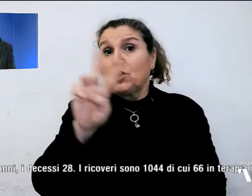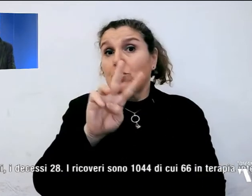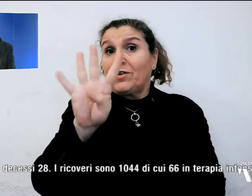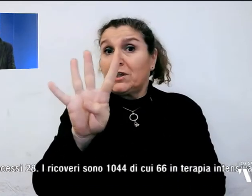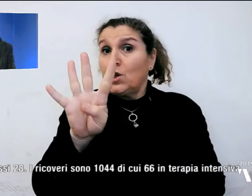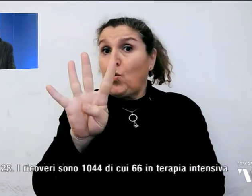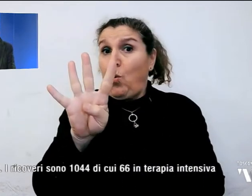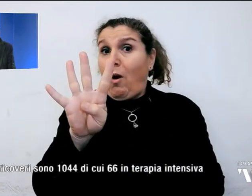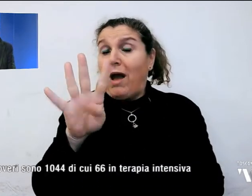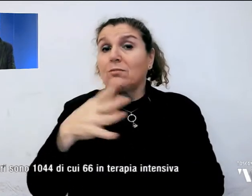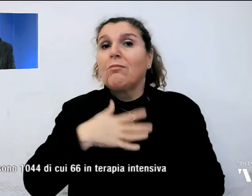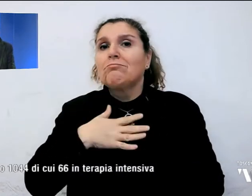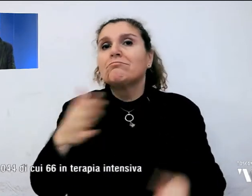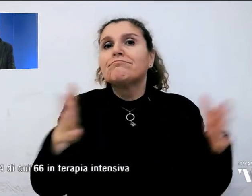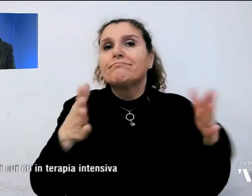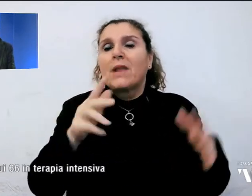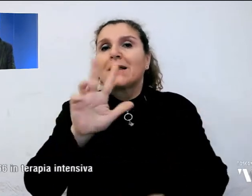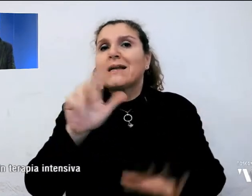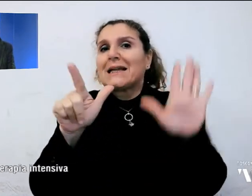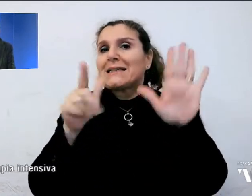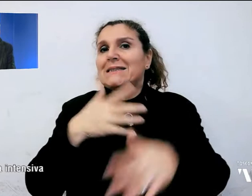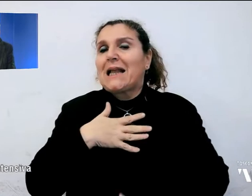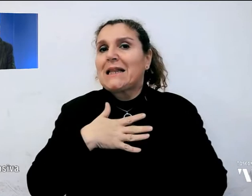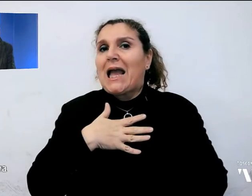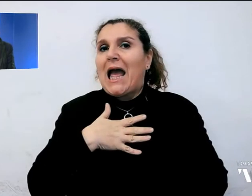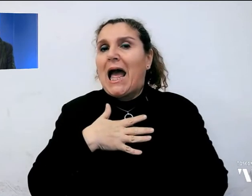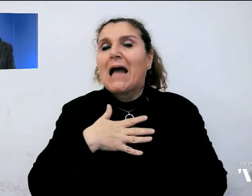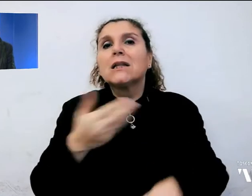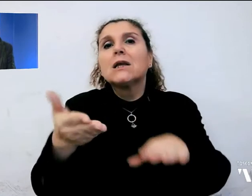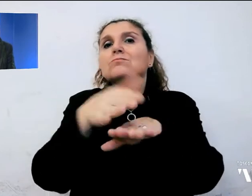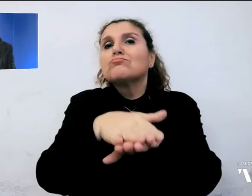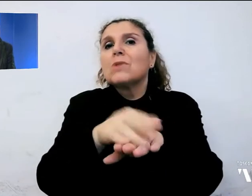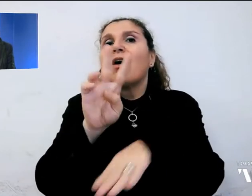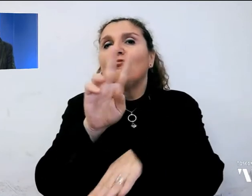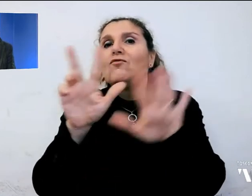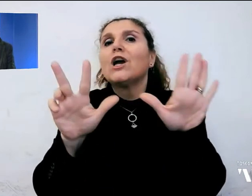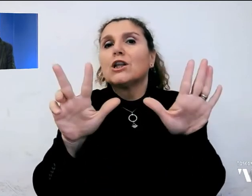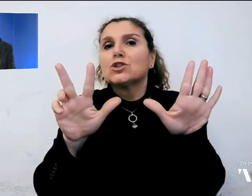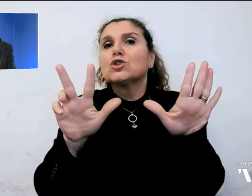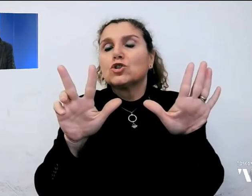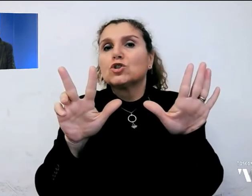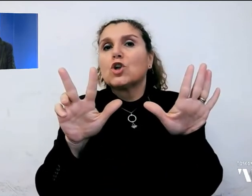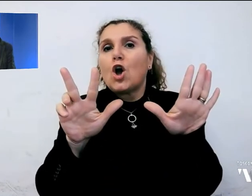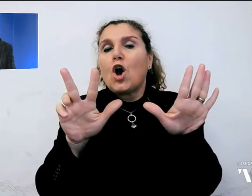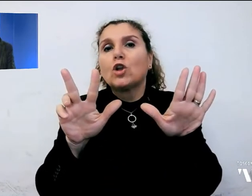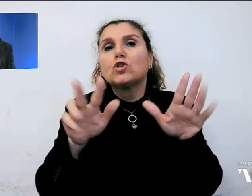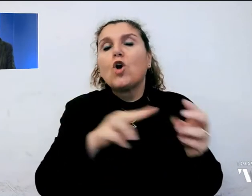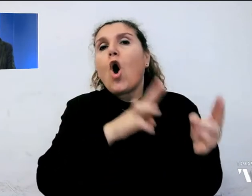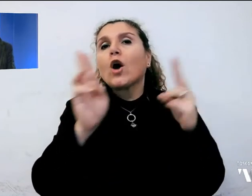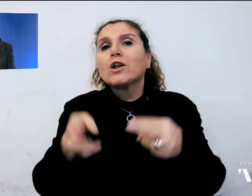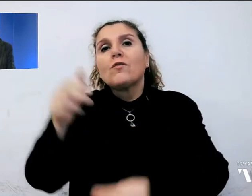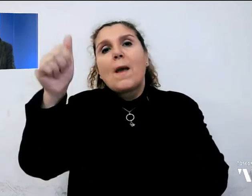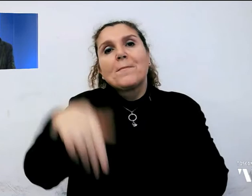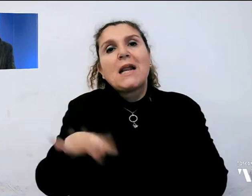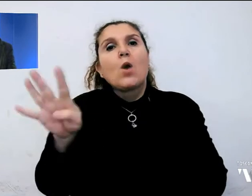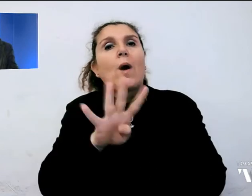l'età media è di 37 anni, i decessi 28. I ricoveri sono 1.044, di